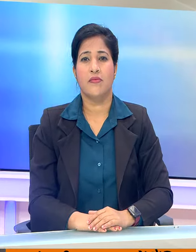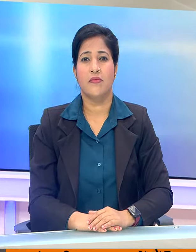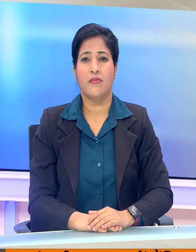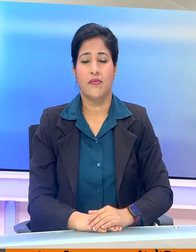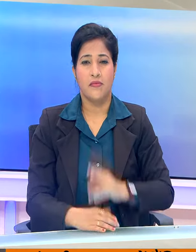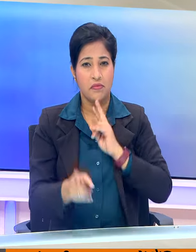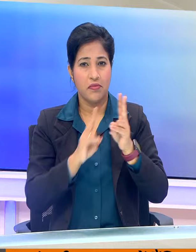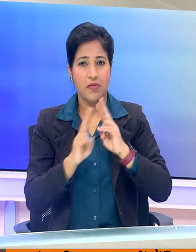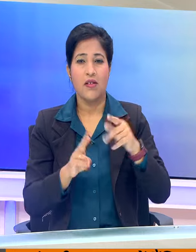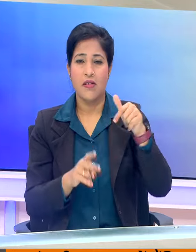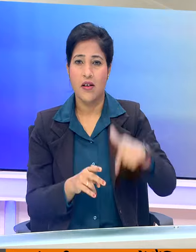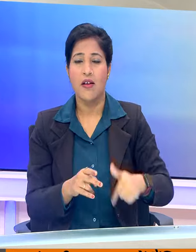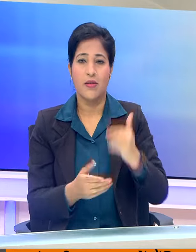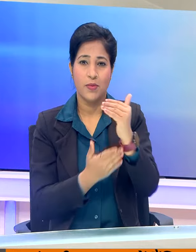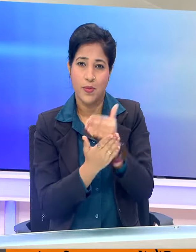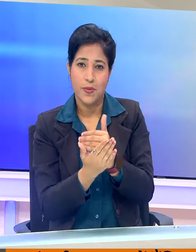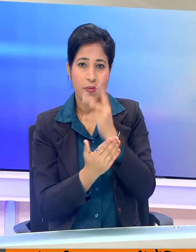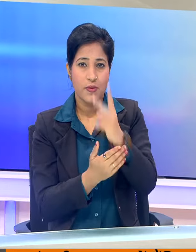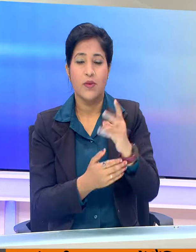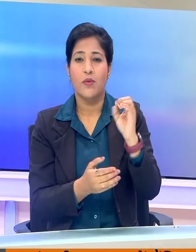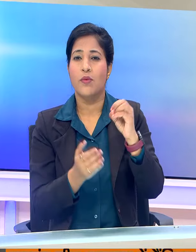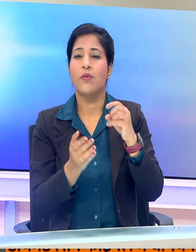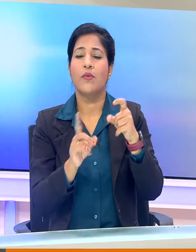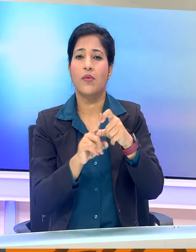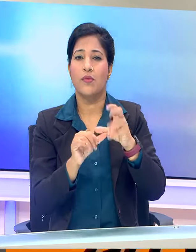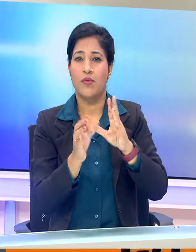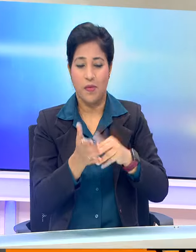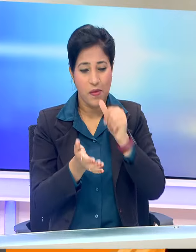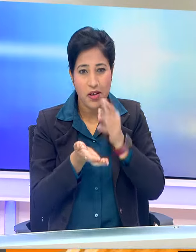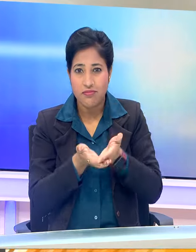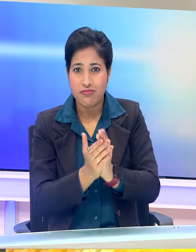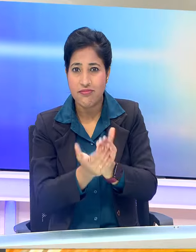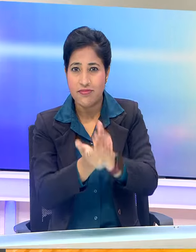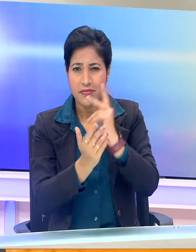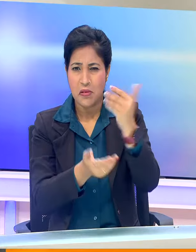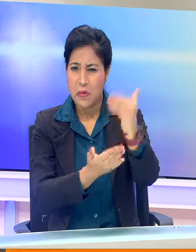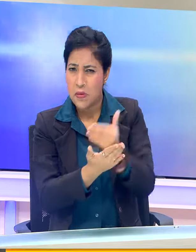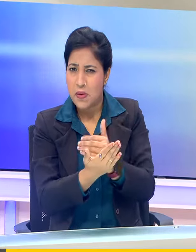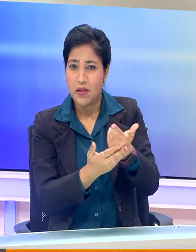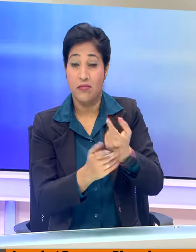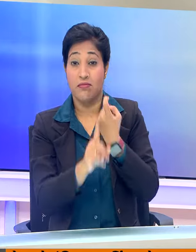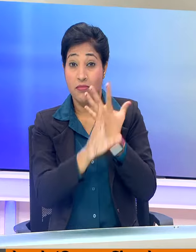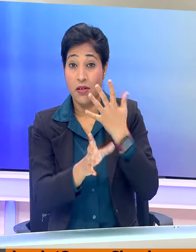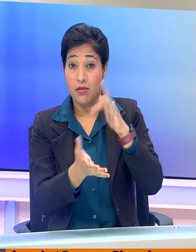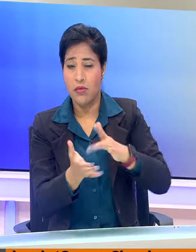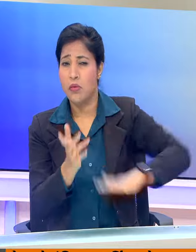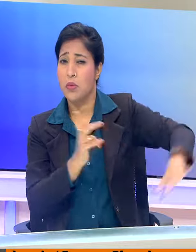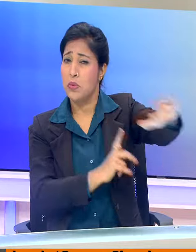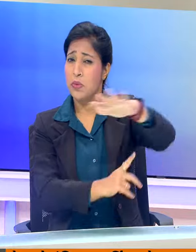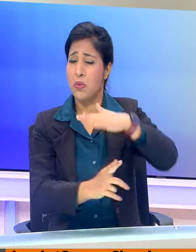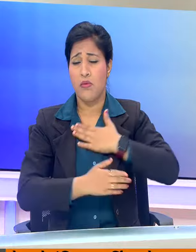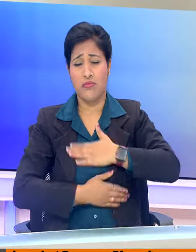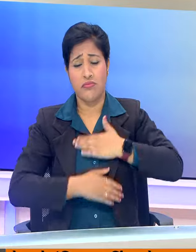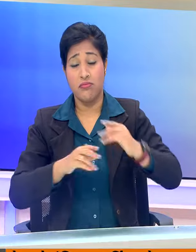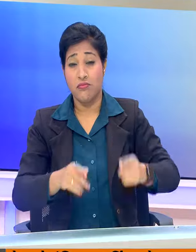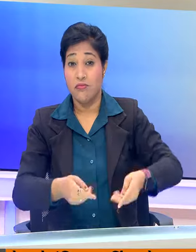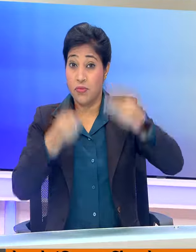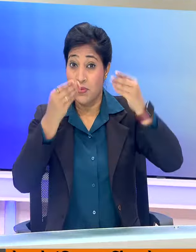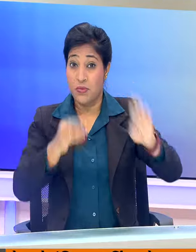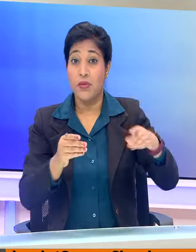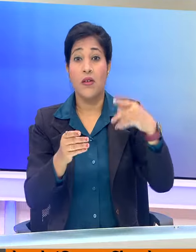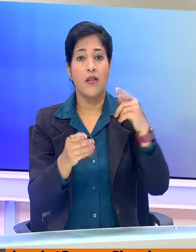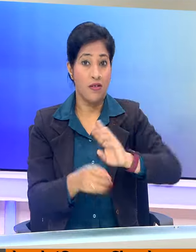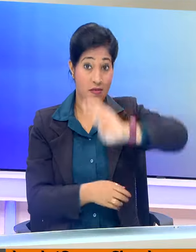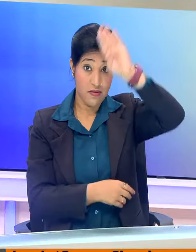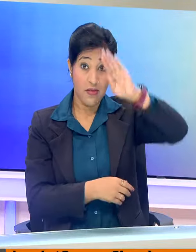और अब बात आज के पर्व की ओडम के त्योहार को लेकर केरल समेथ पूरे देश में उत्साहा का माहौल है यतियोहार राजपली की